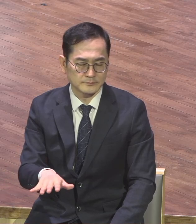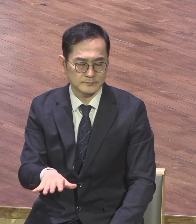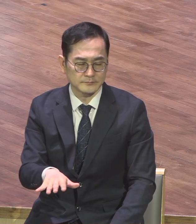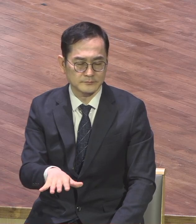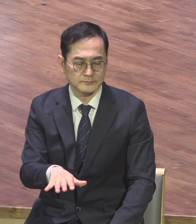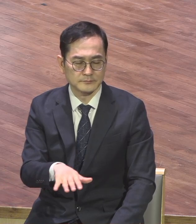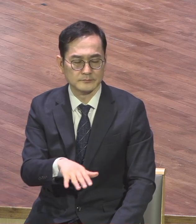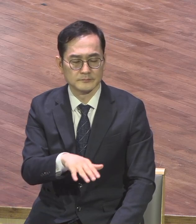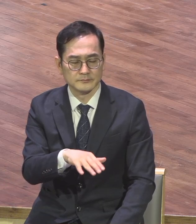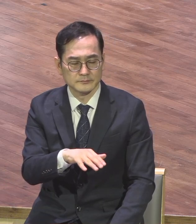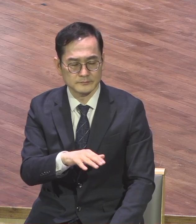아멘